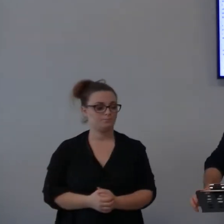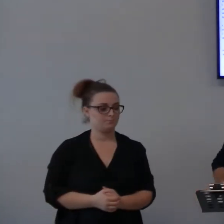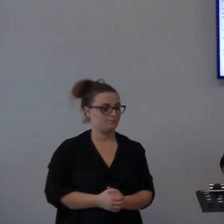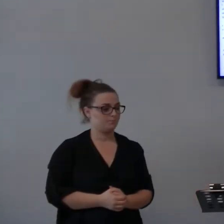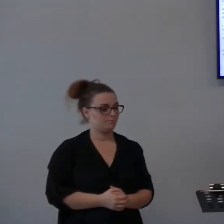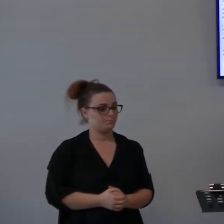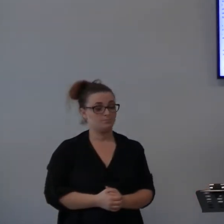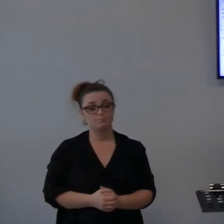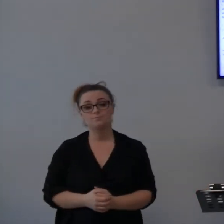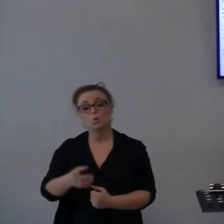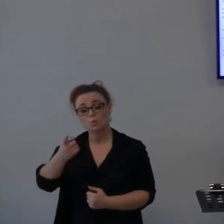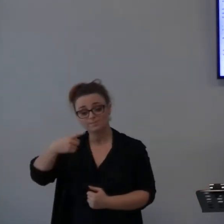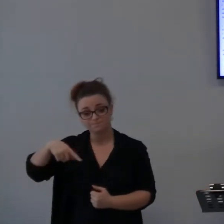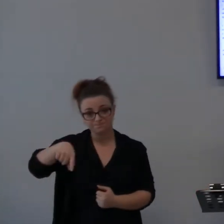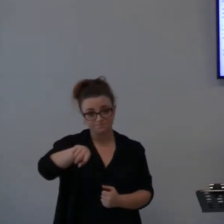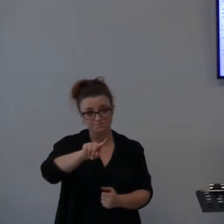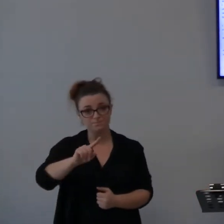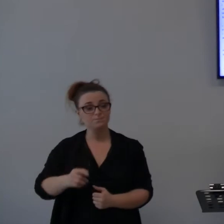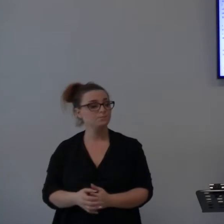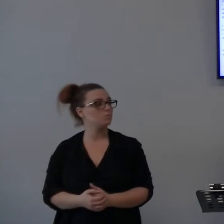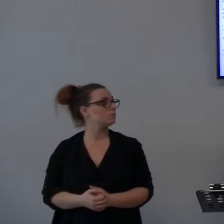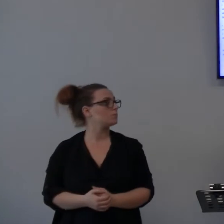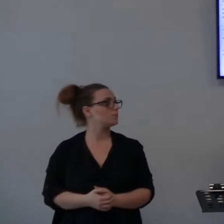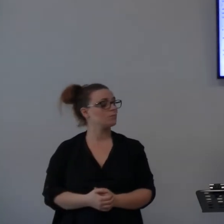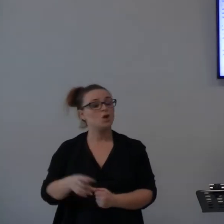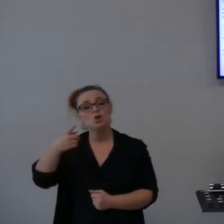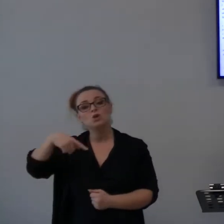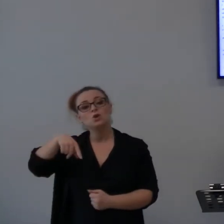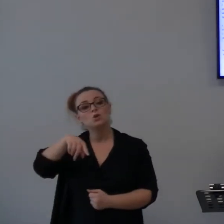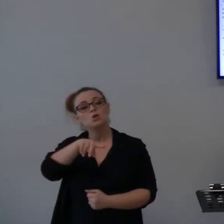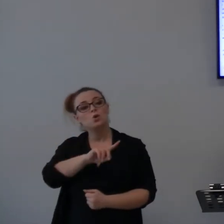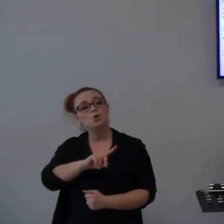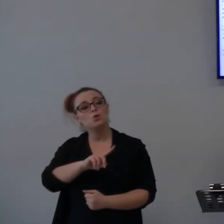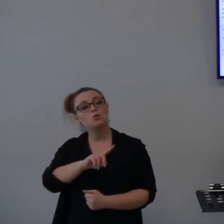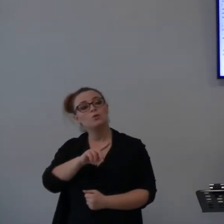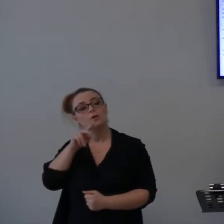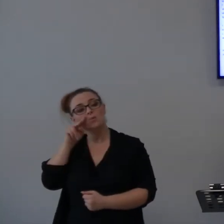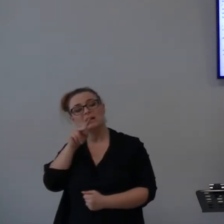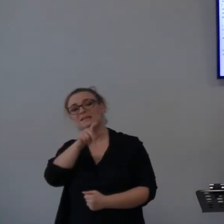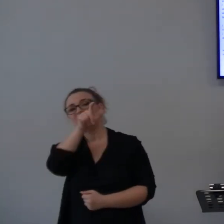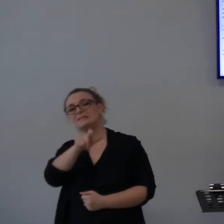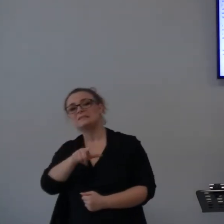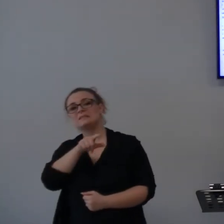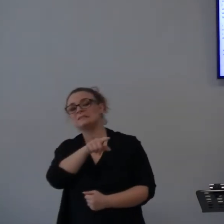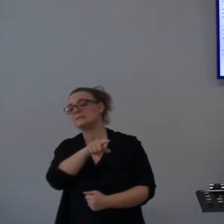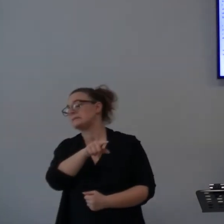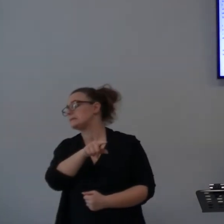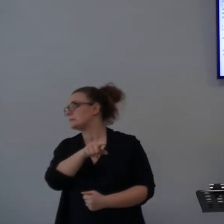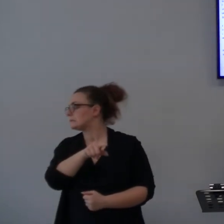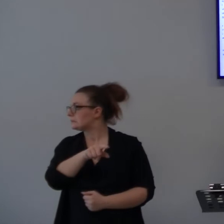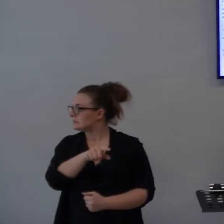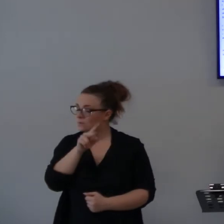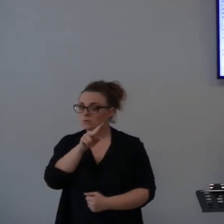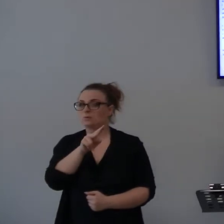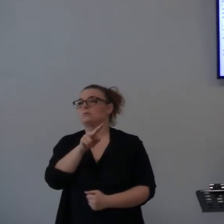E se noi, non riusciamo a vedere un fratello. Cioè, guardiamo male, perché ogni volta che lo